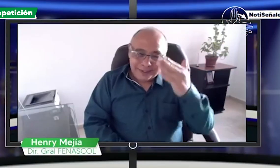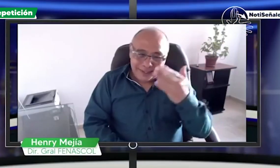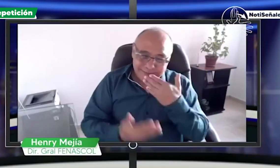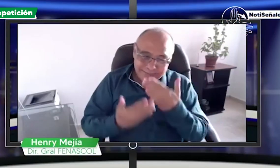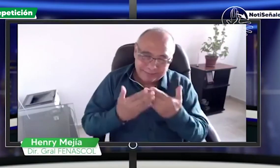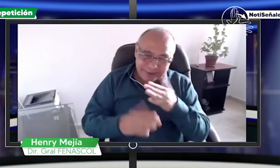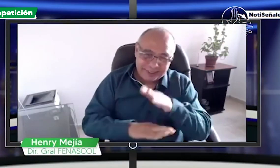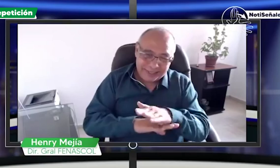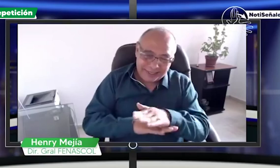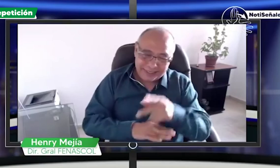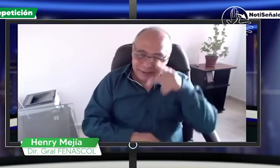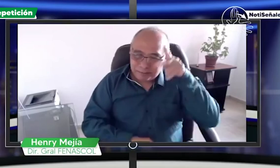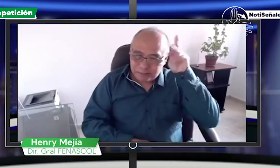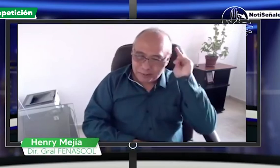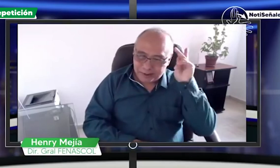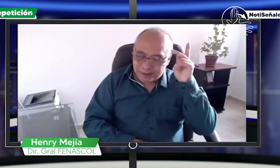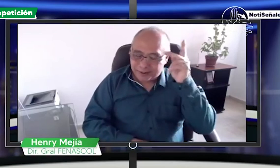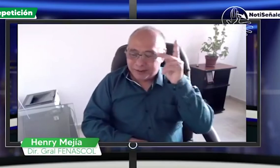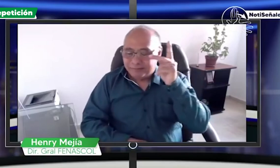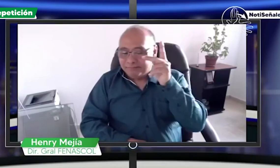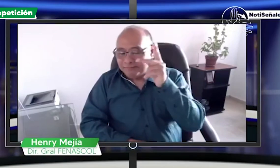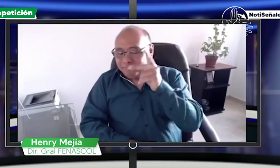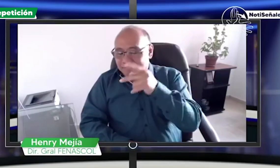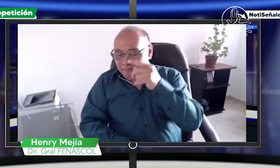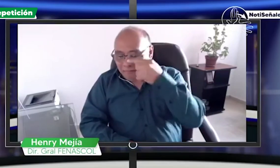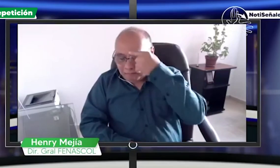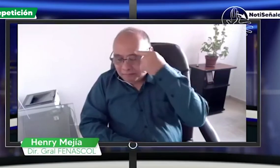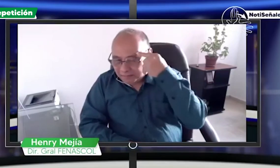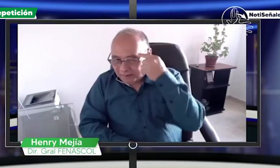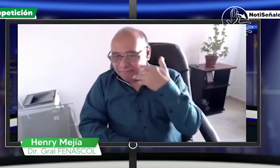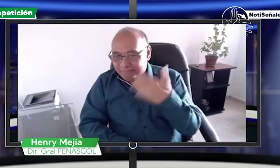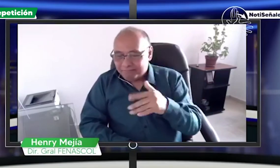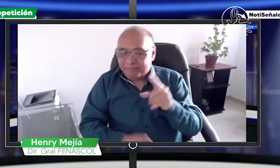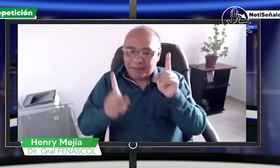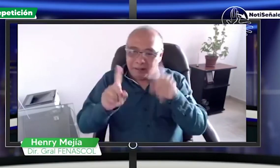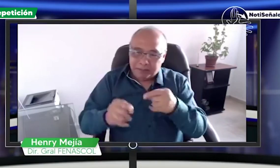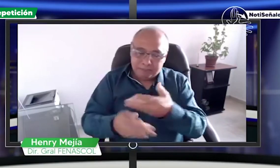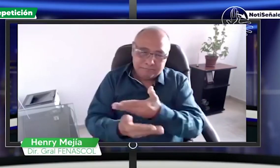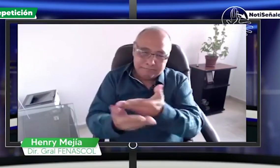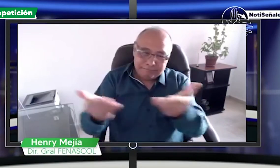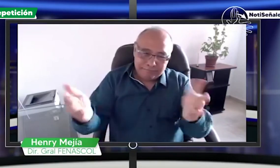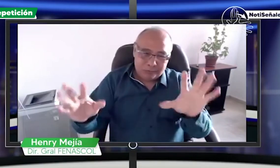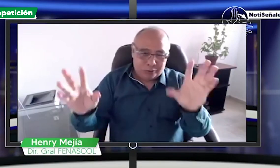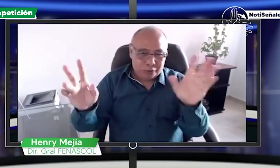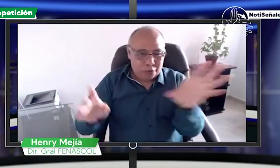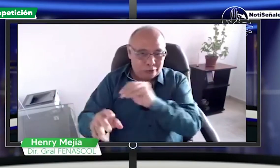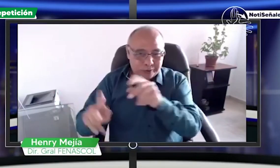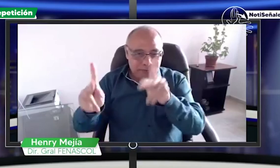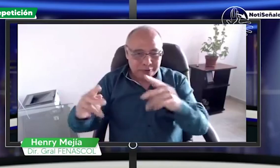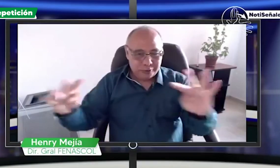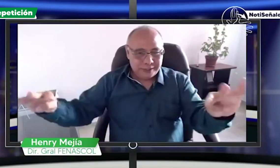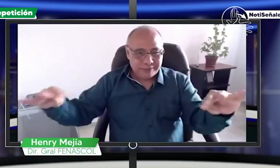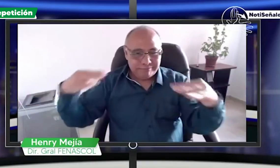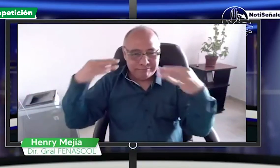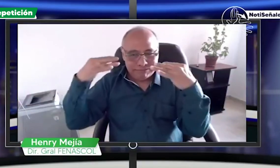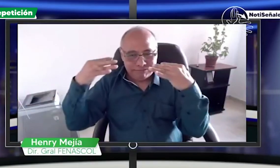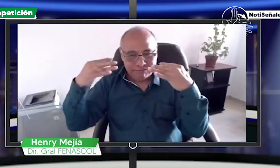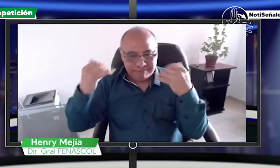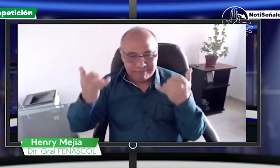Hola, buenas tardes Camilo, buenas tardes Paula. Y también para todos aquellos y aquellas que